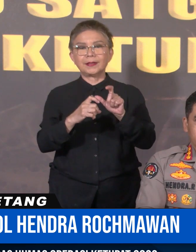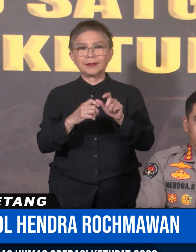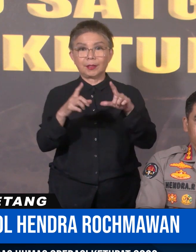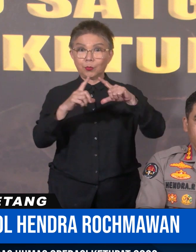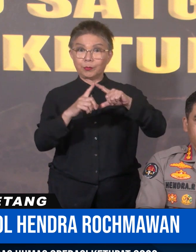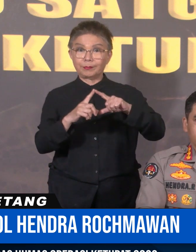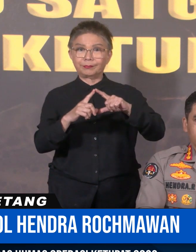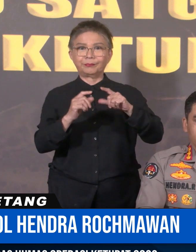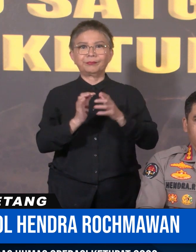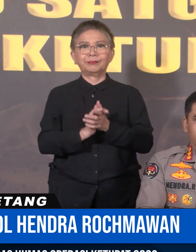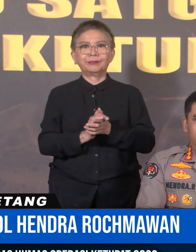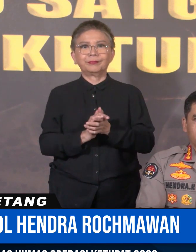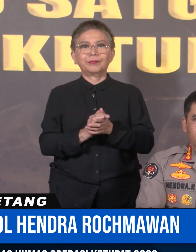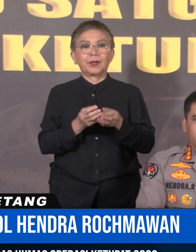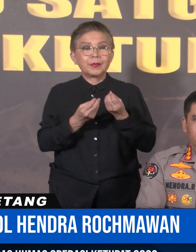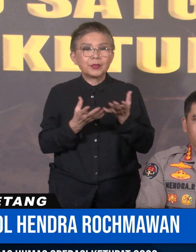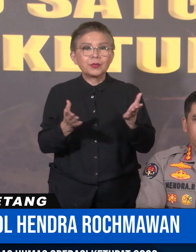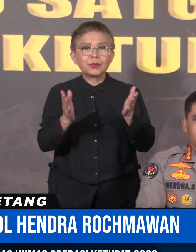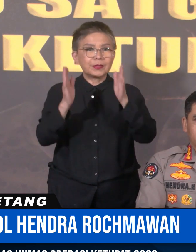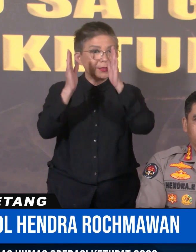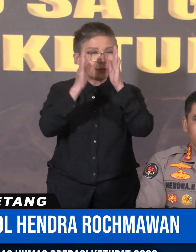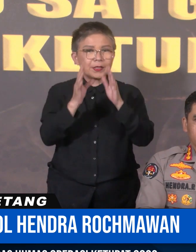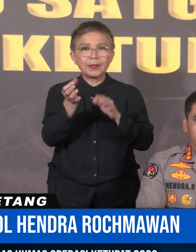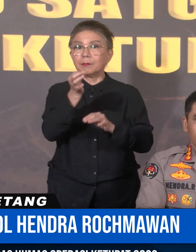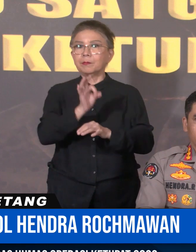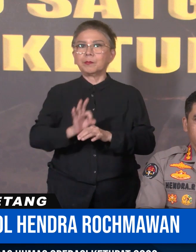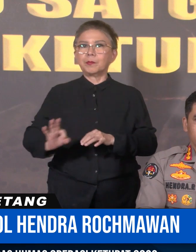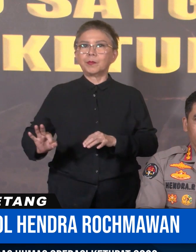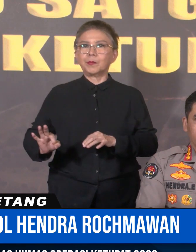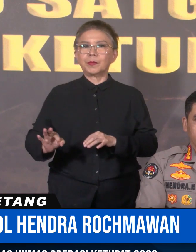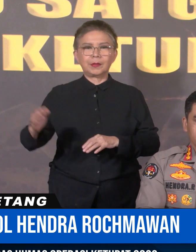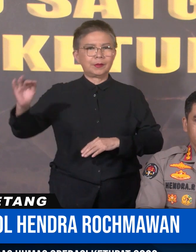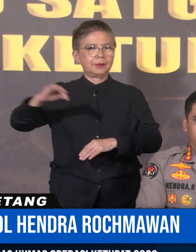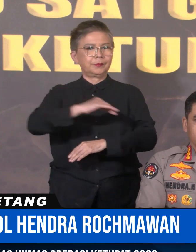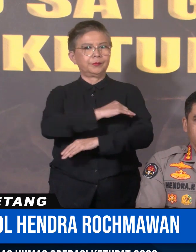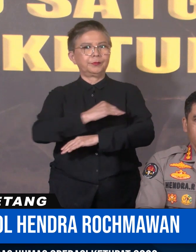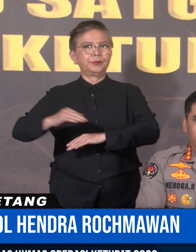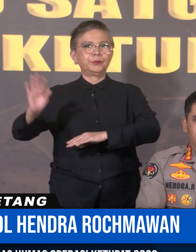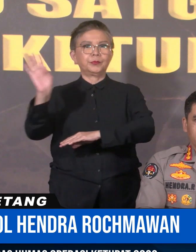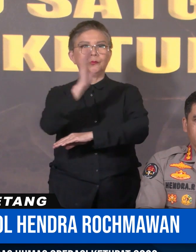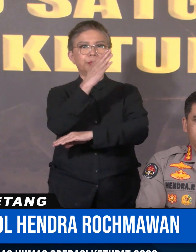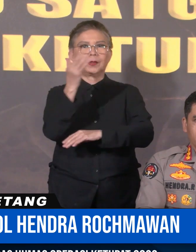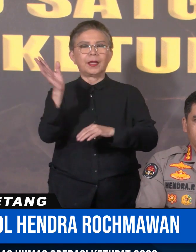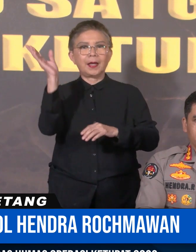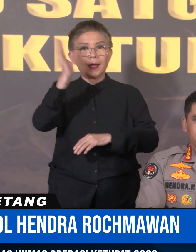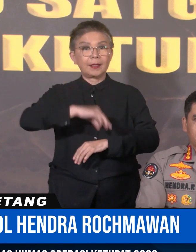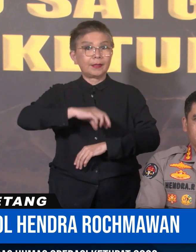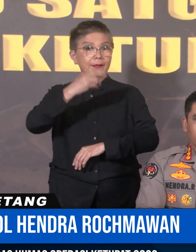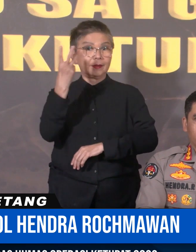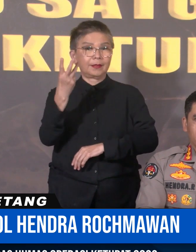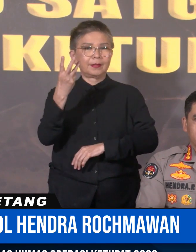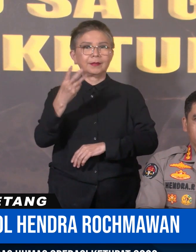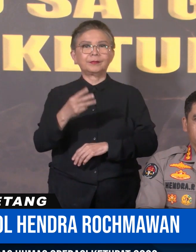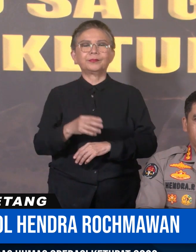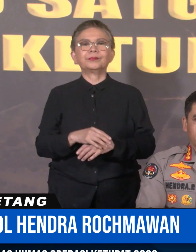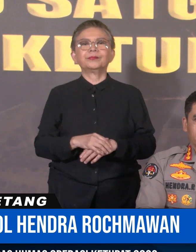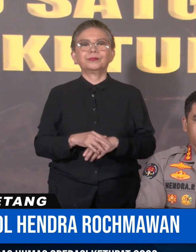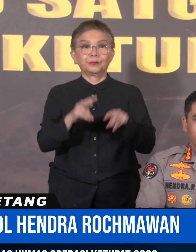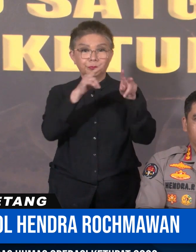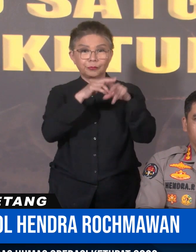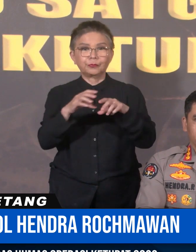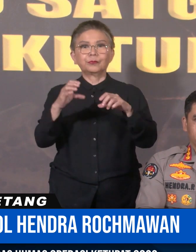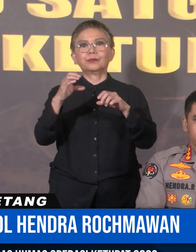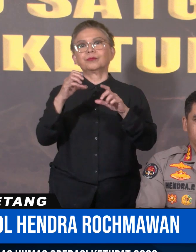operasi ketupat akan menyampaikan update situasi kondisi lalu lintas Hari ketiga pelaksanaan operasi